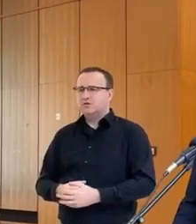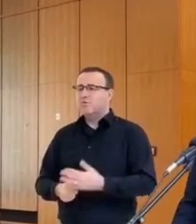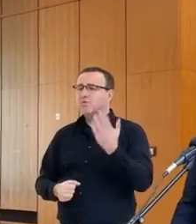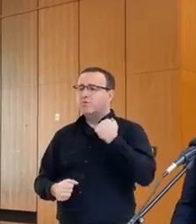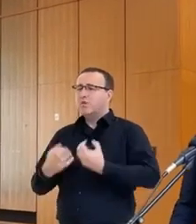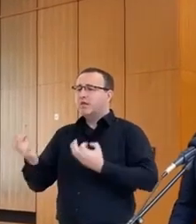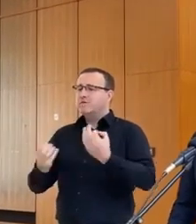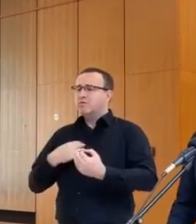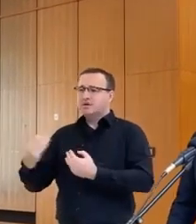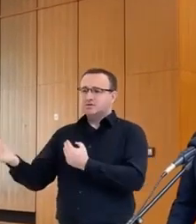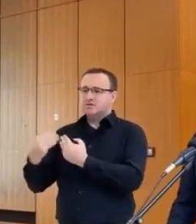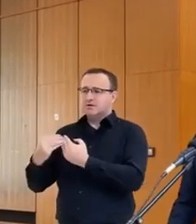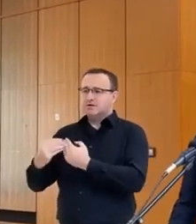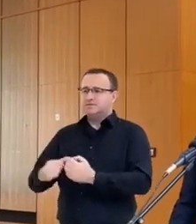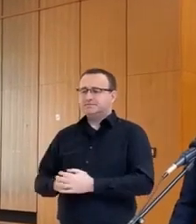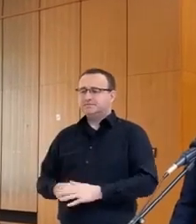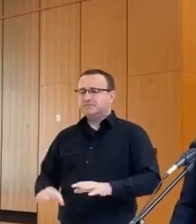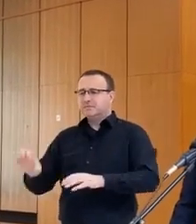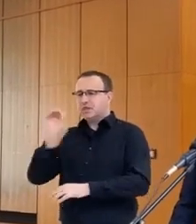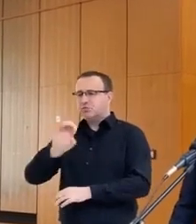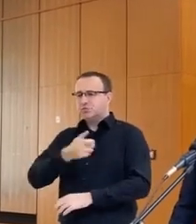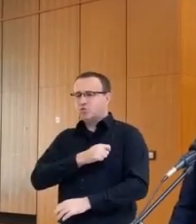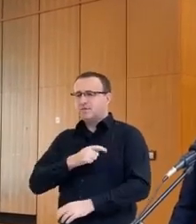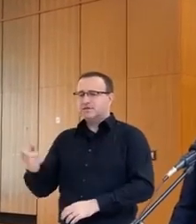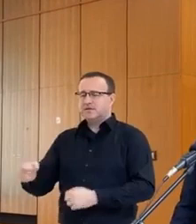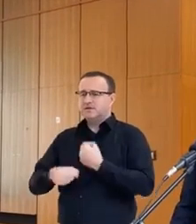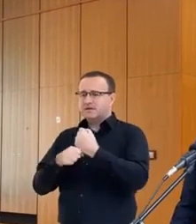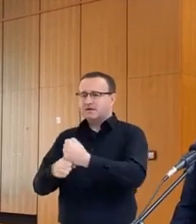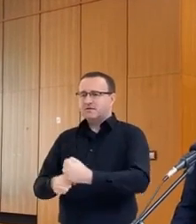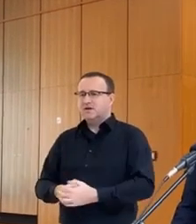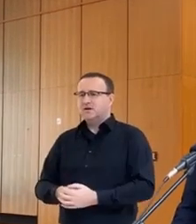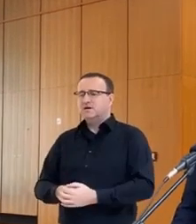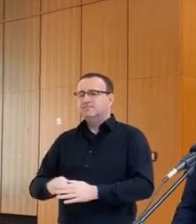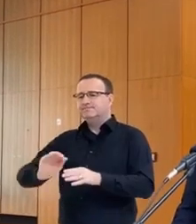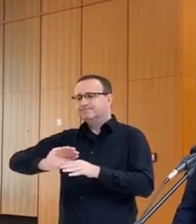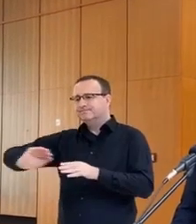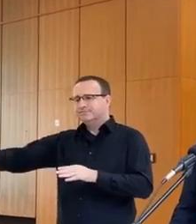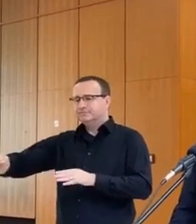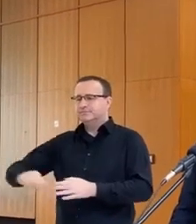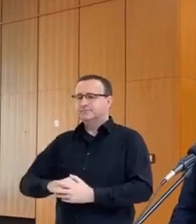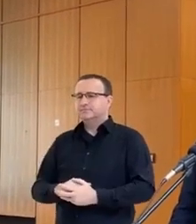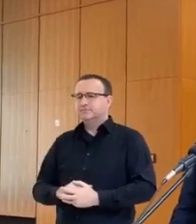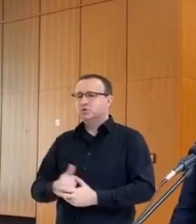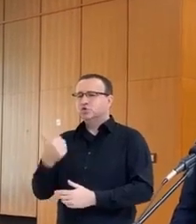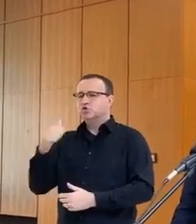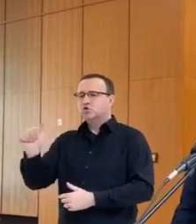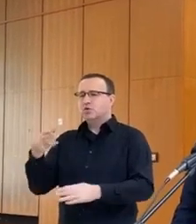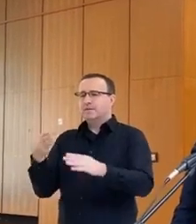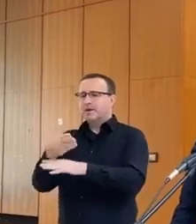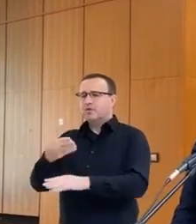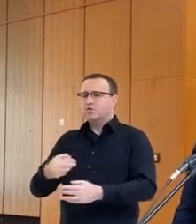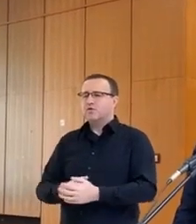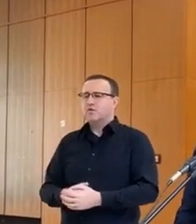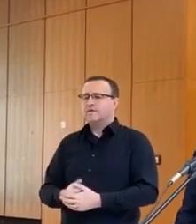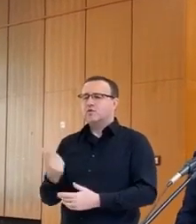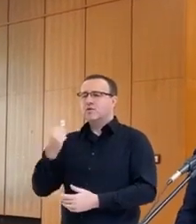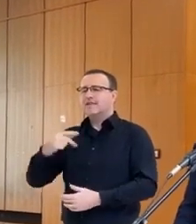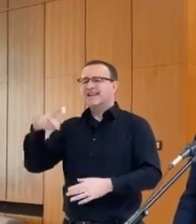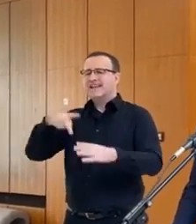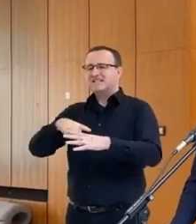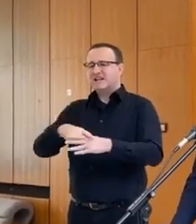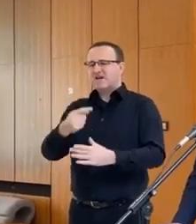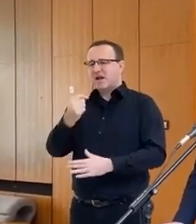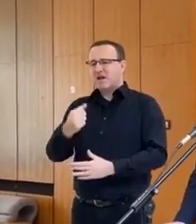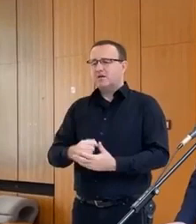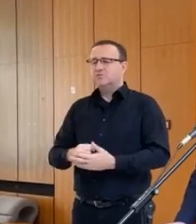Boli sme informovaní, že Európska komisia navrhla vyčleniť 100 miliónov z rezervy